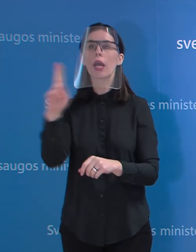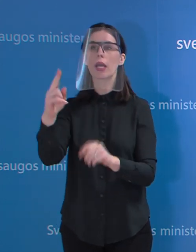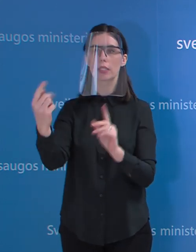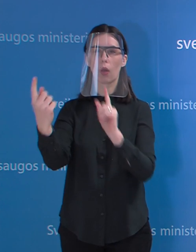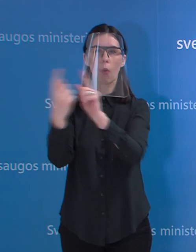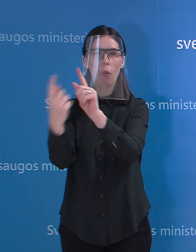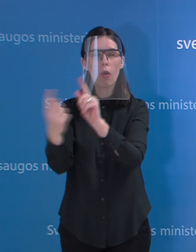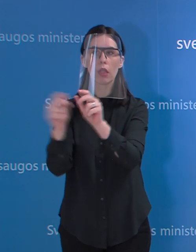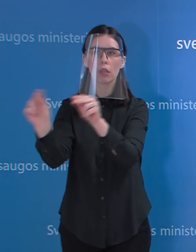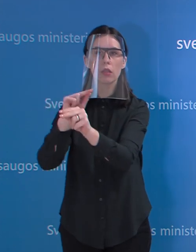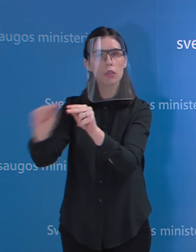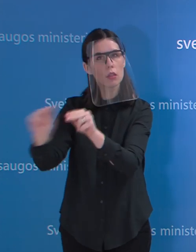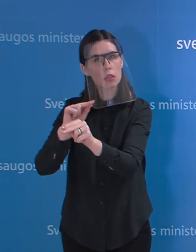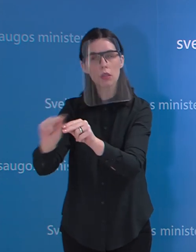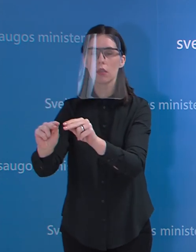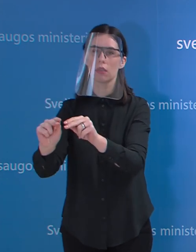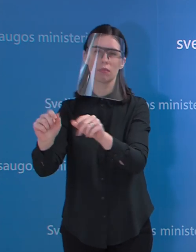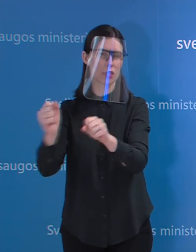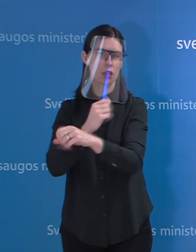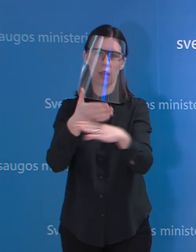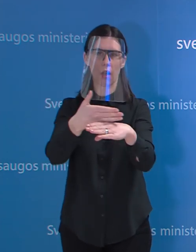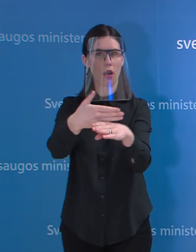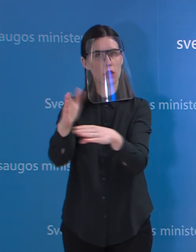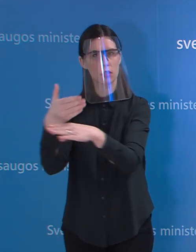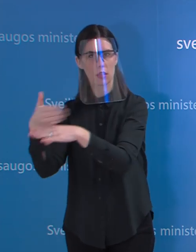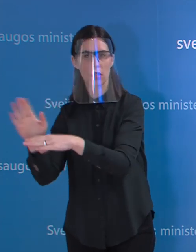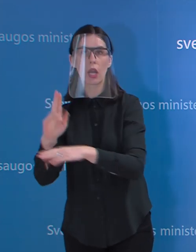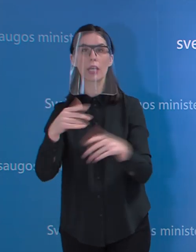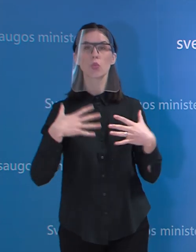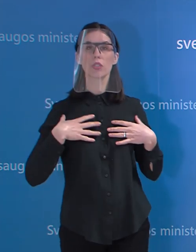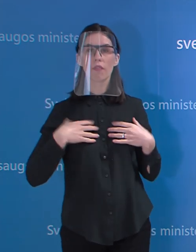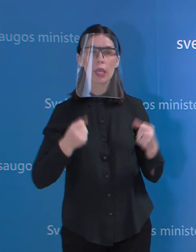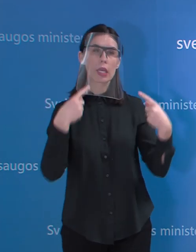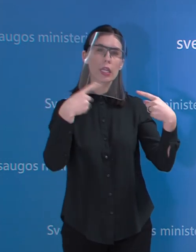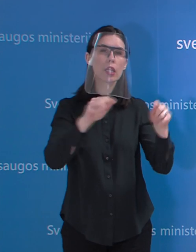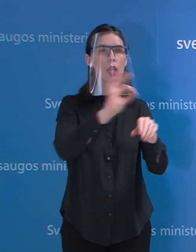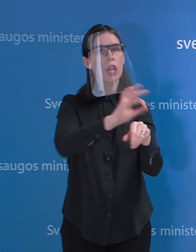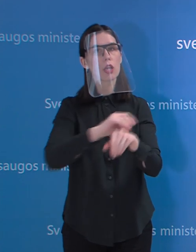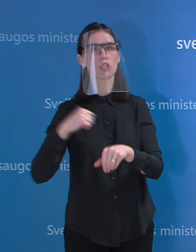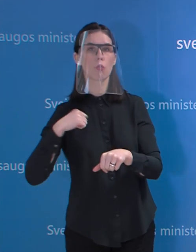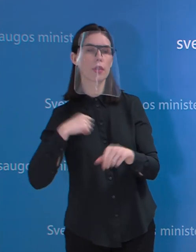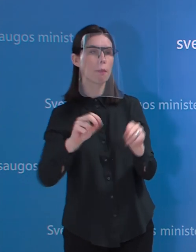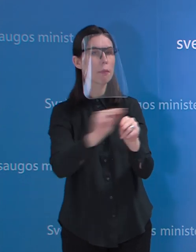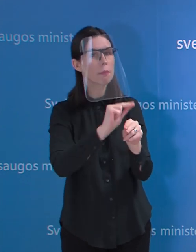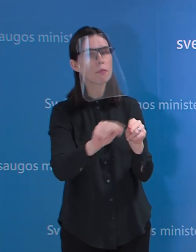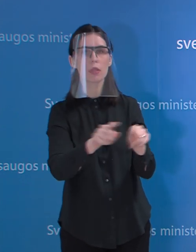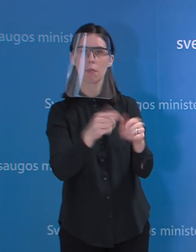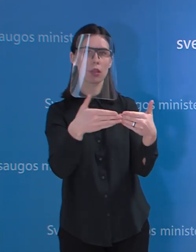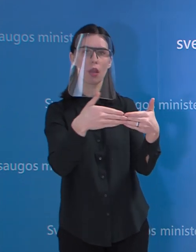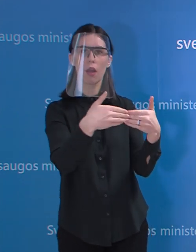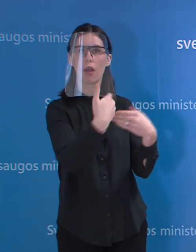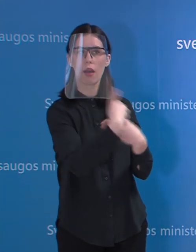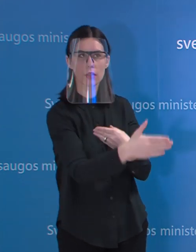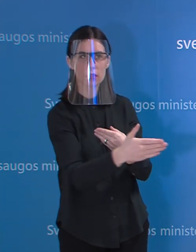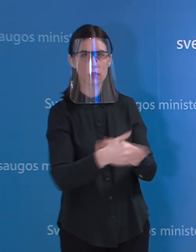tai ir tie, kurie nedirba su jais. Tam, kad maksimaliai medikus apsaugoti nuo užsikrėtimo. Tuos, kurie dirba su